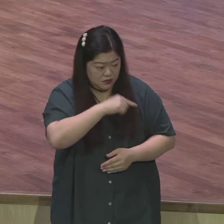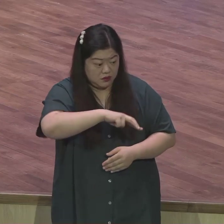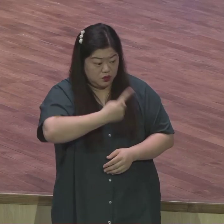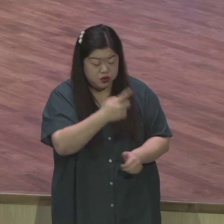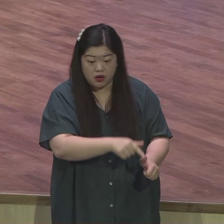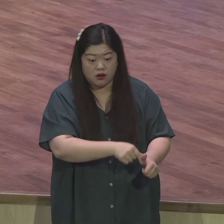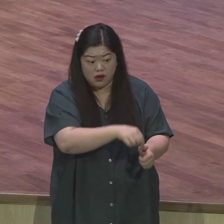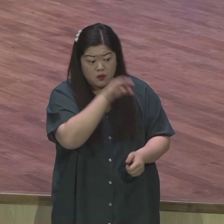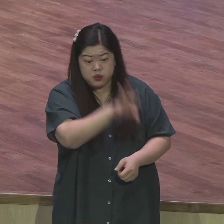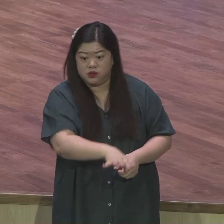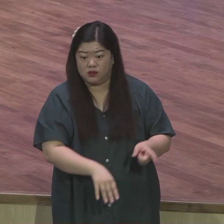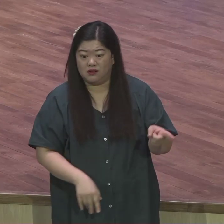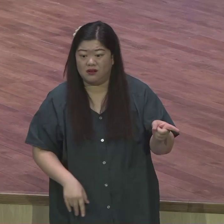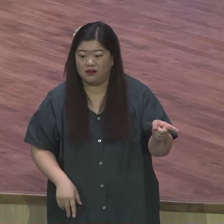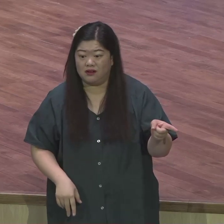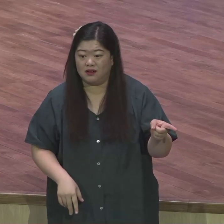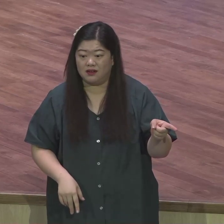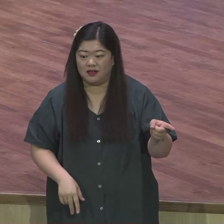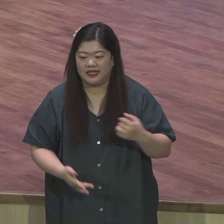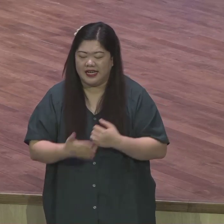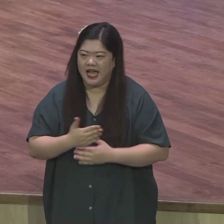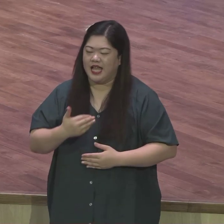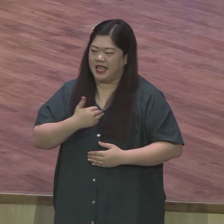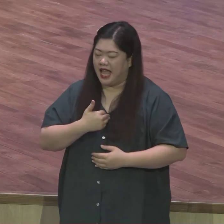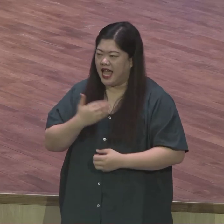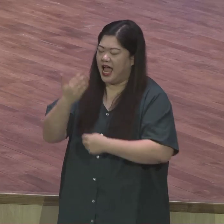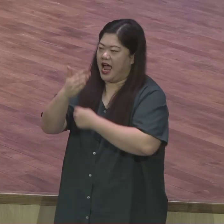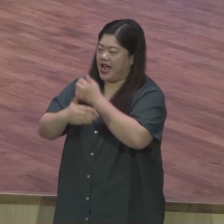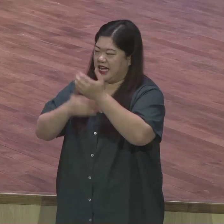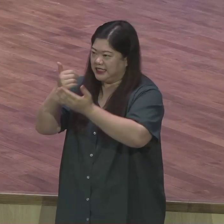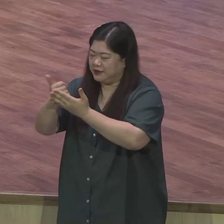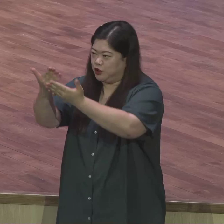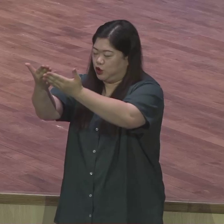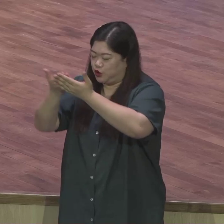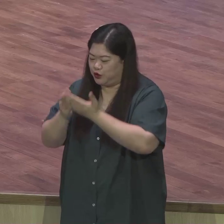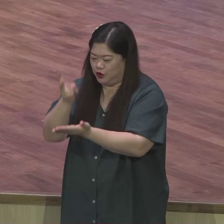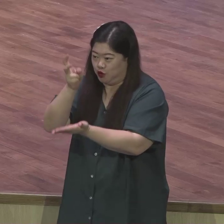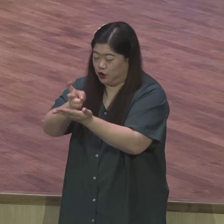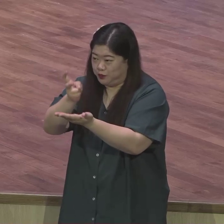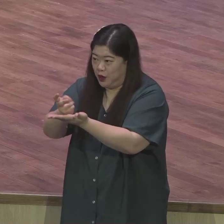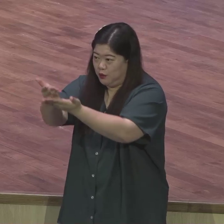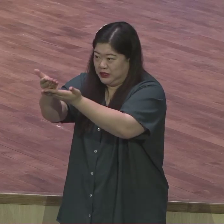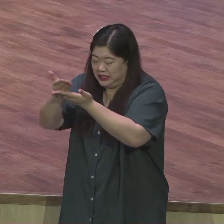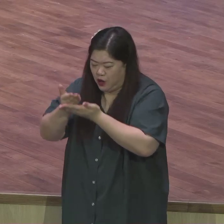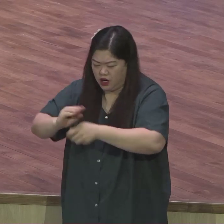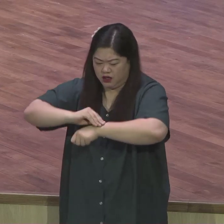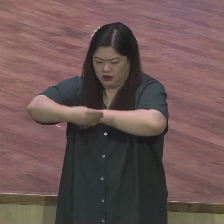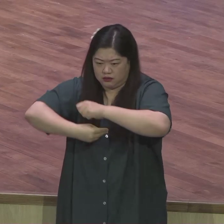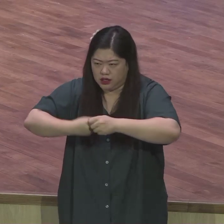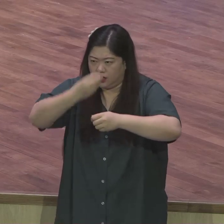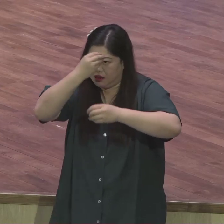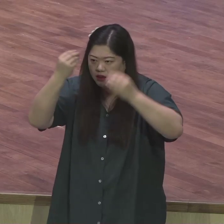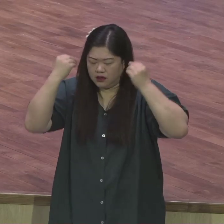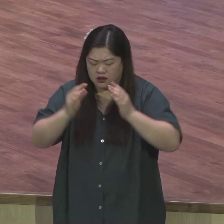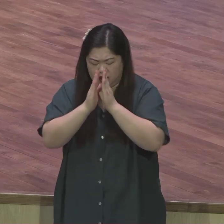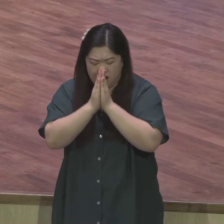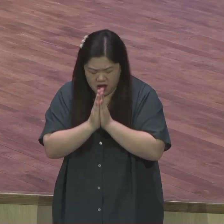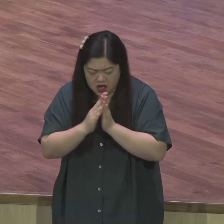열심히 하나님 믿는다고 율법을 지키고 열심히 예배도 드리고 열심히 하는데 구원이 없어